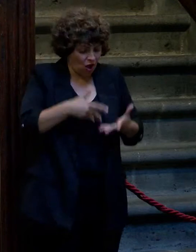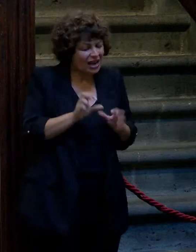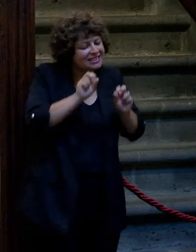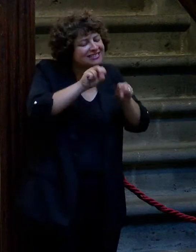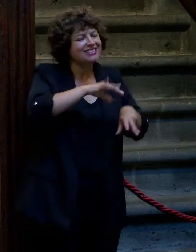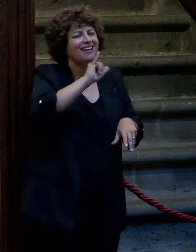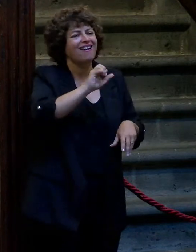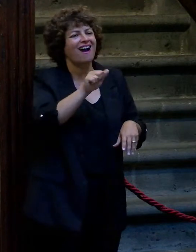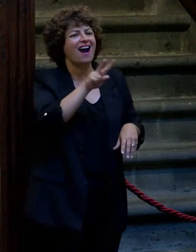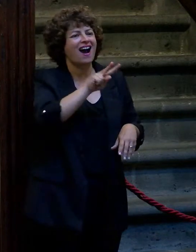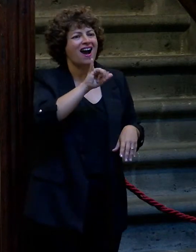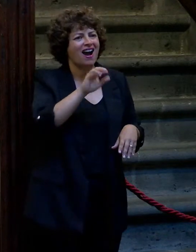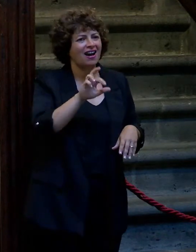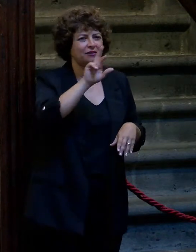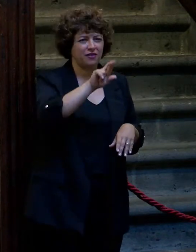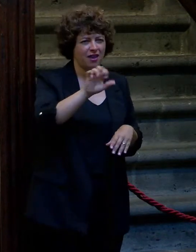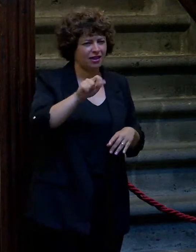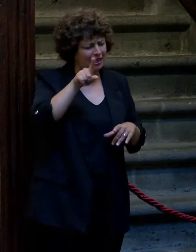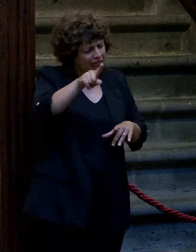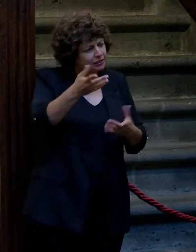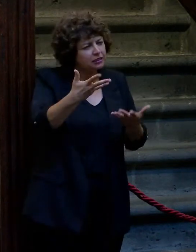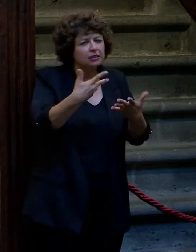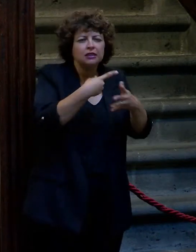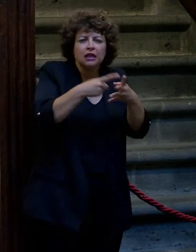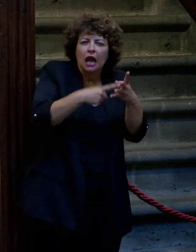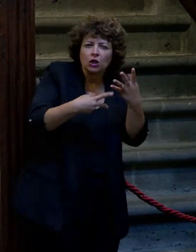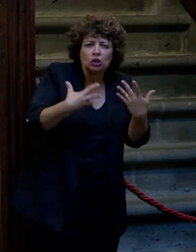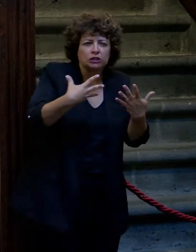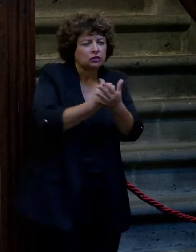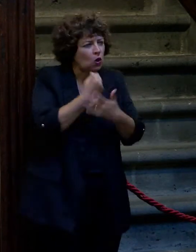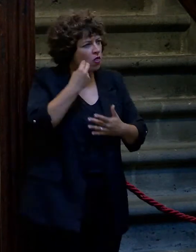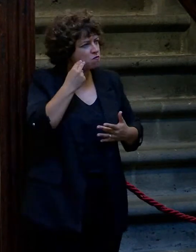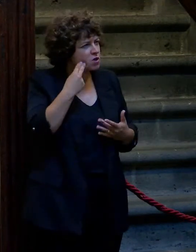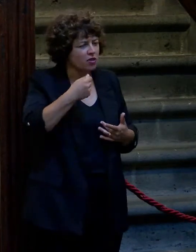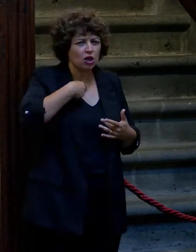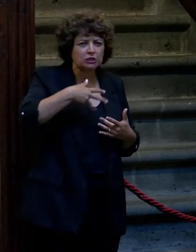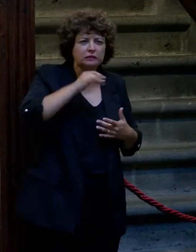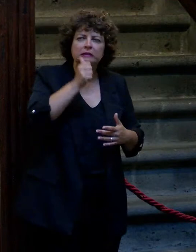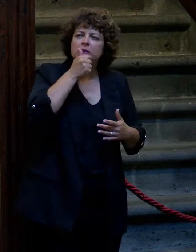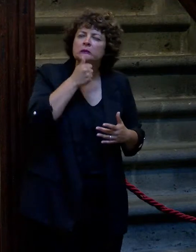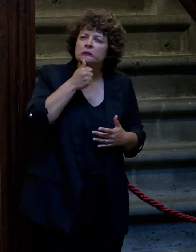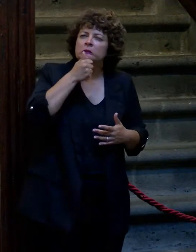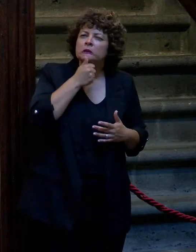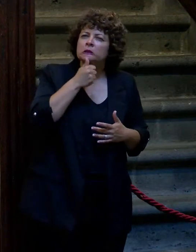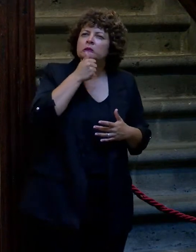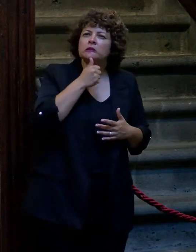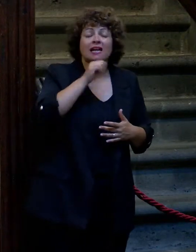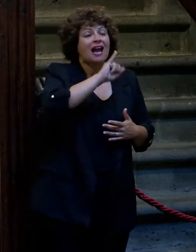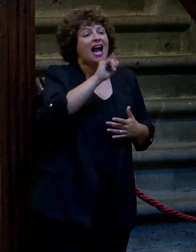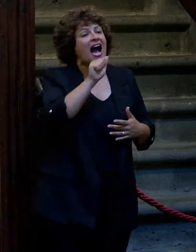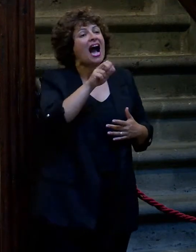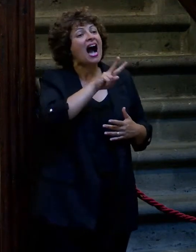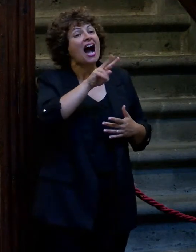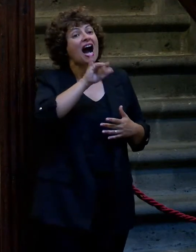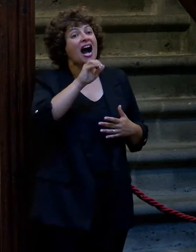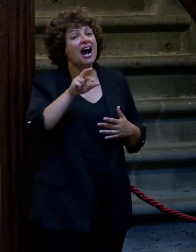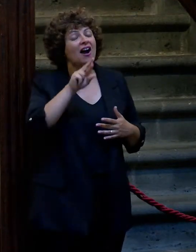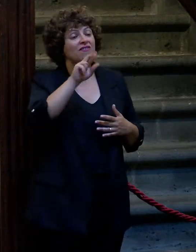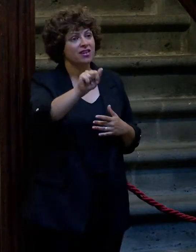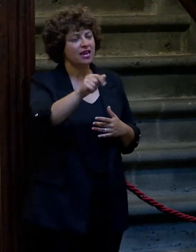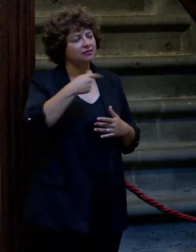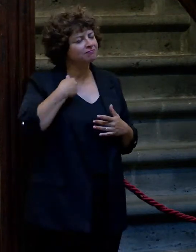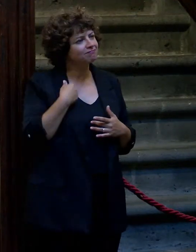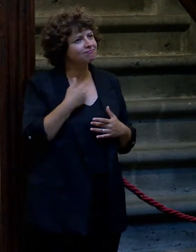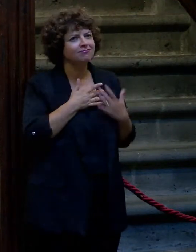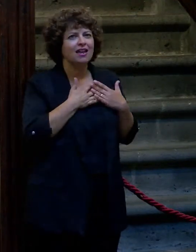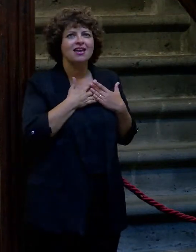Javier. Javier se comió todos los fantasmas, soportó todos los miedos, aguantó todo... Para aquellos que no conocen a Javier fue el gran amor de tu vida, ¿no?